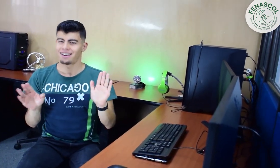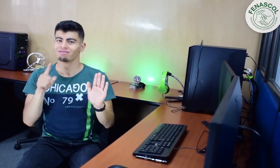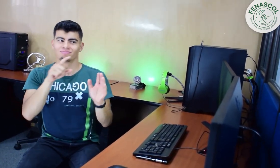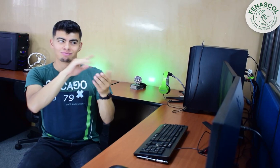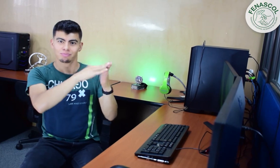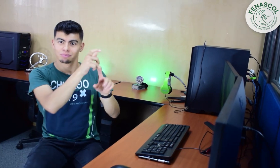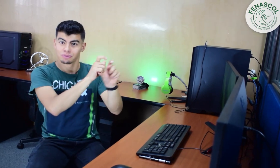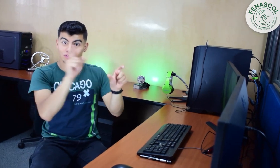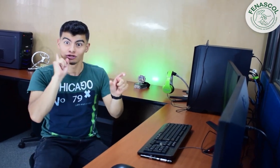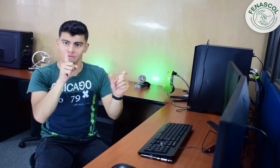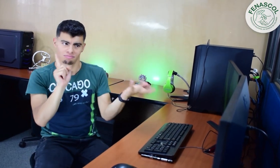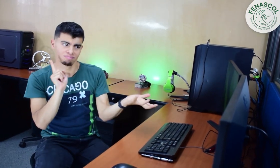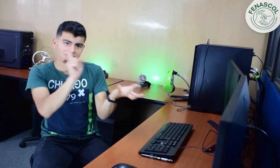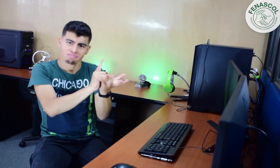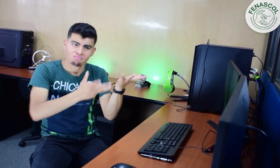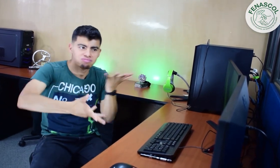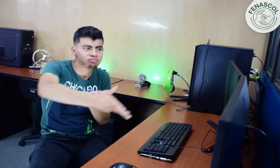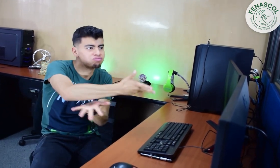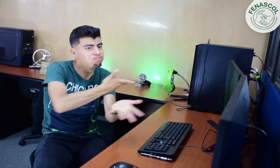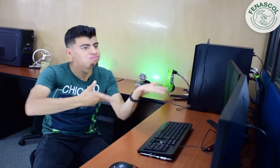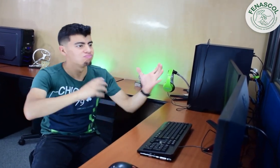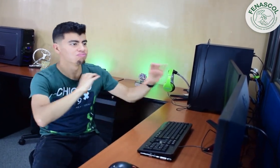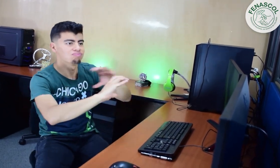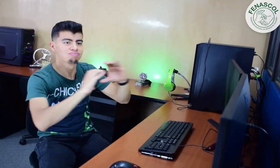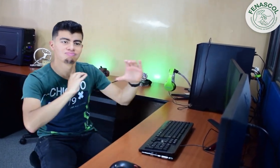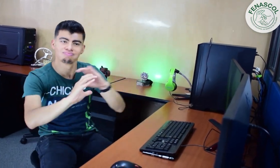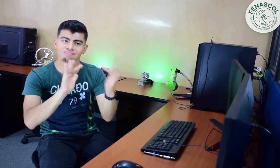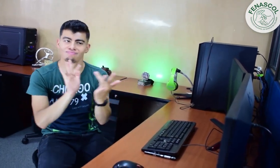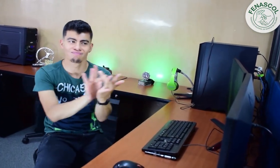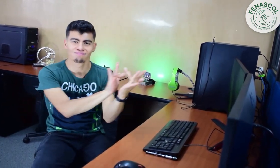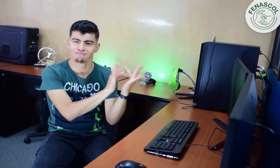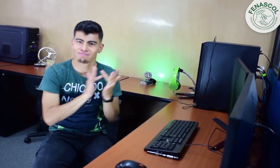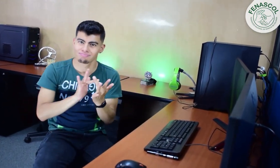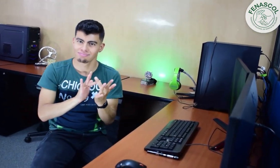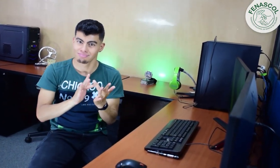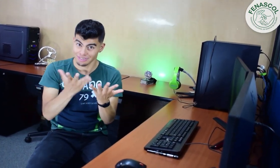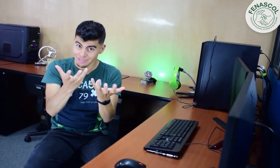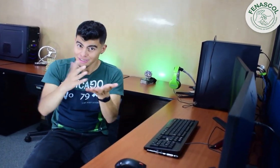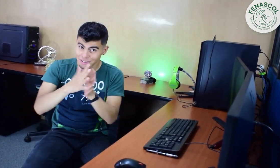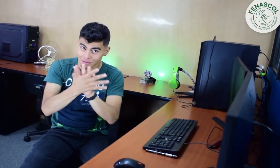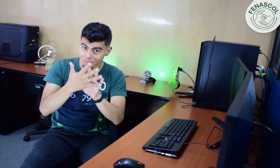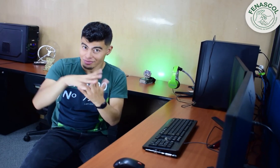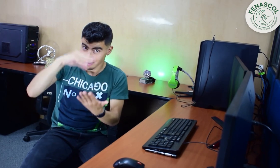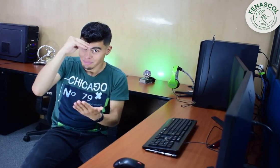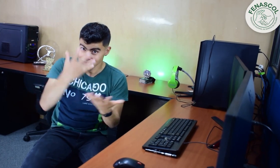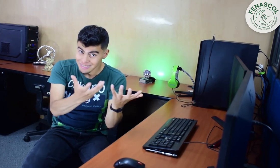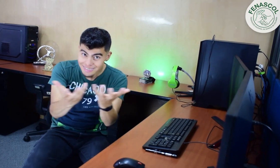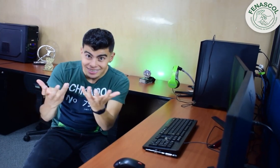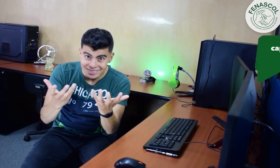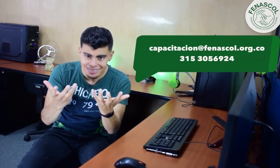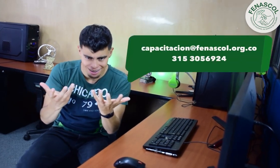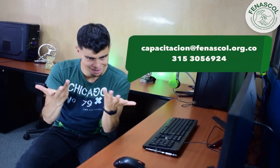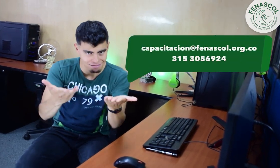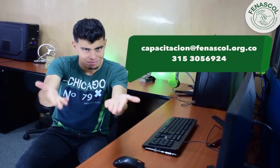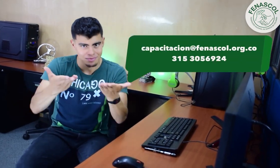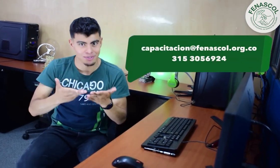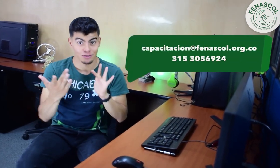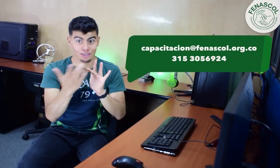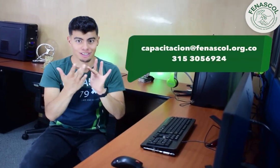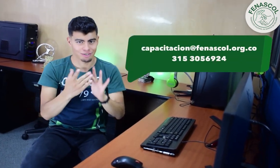sorda, lo que permite practicar la lengua y hablar con fluidez. ¿Estás interesado y quieres aprender la lengua de señas colombiana? ¡Vamos!